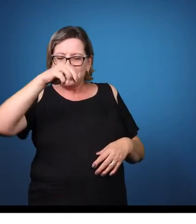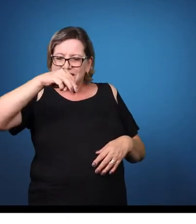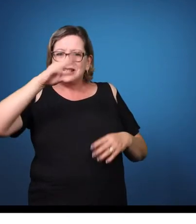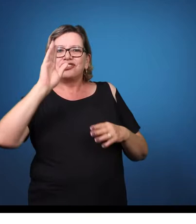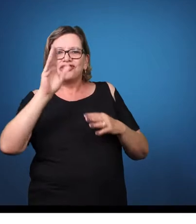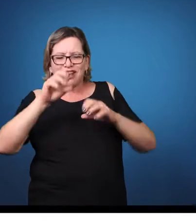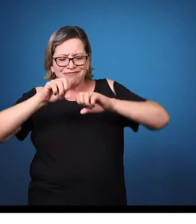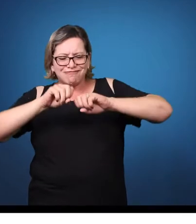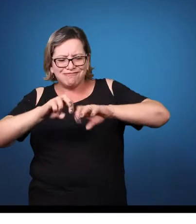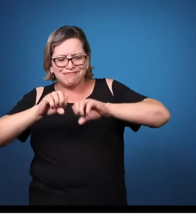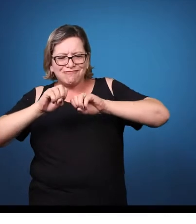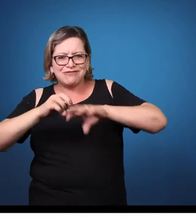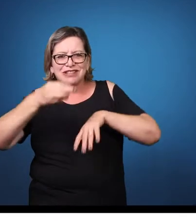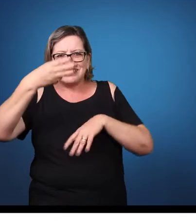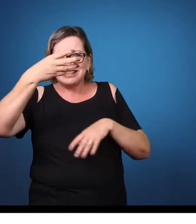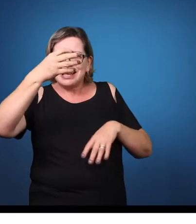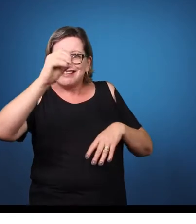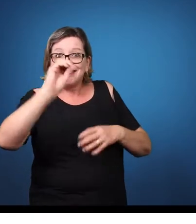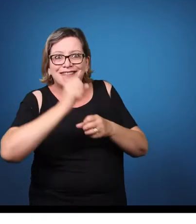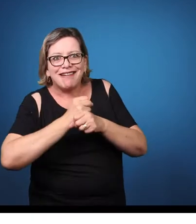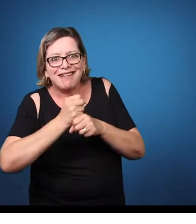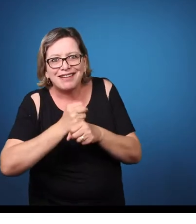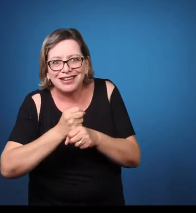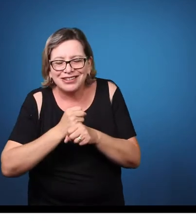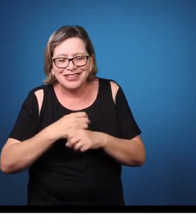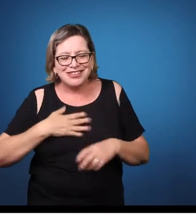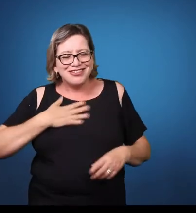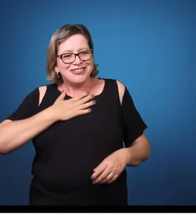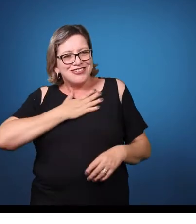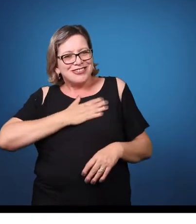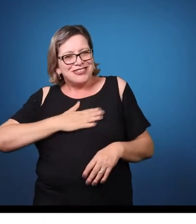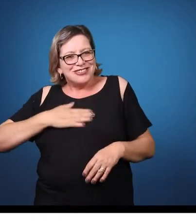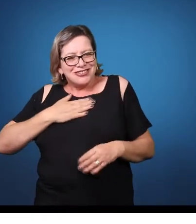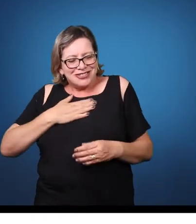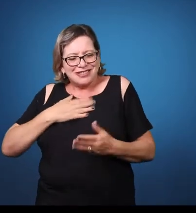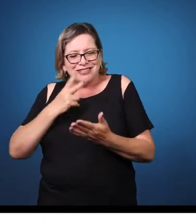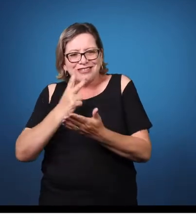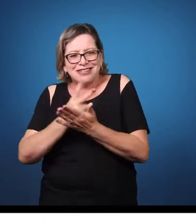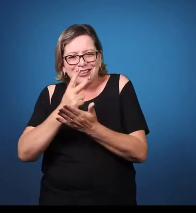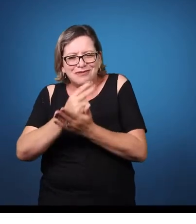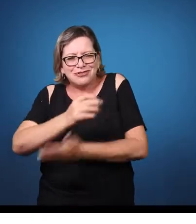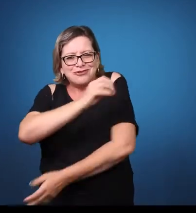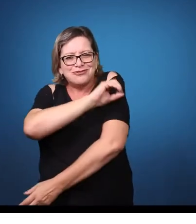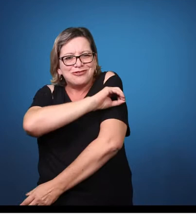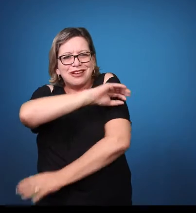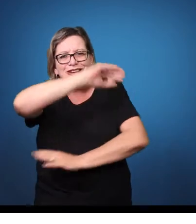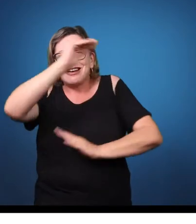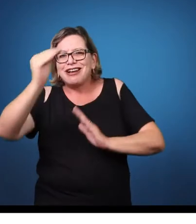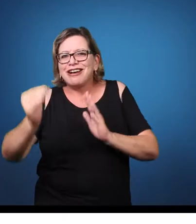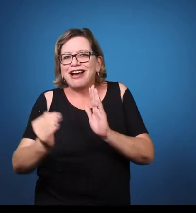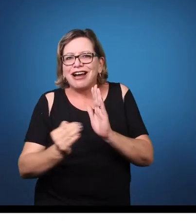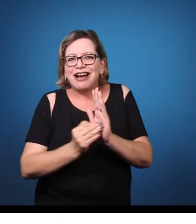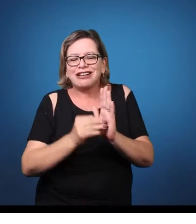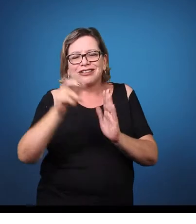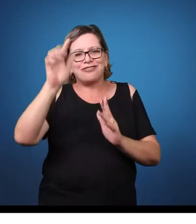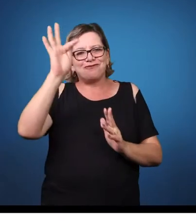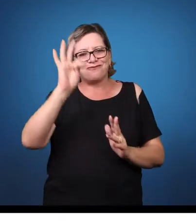e tive a grata satisfação de percorrer desde a educação infantil até o ensino superior. Sou formada em